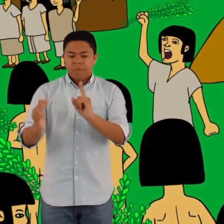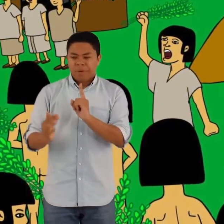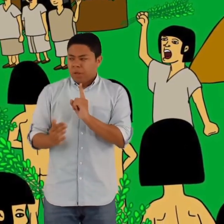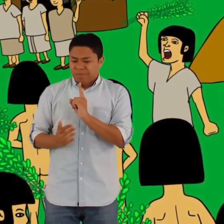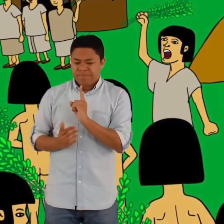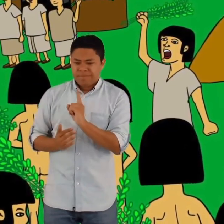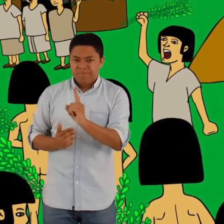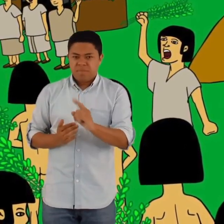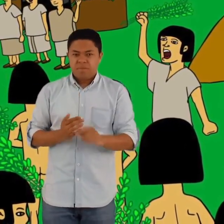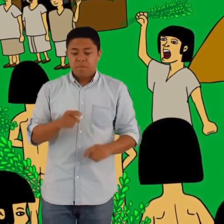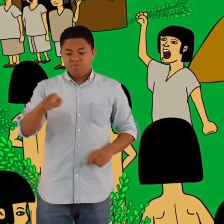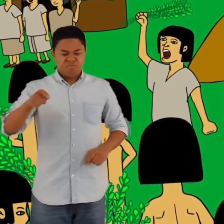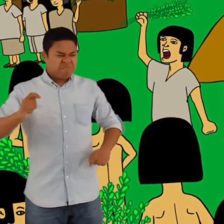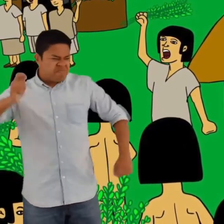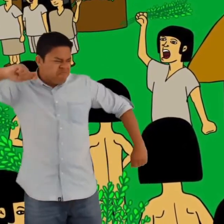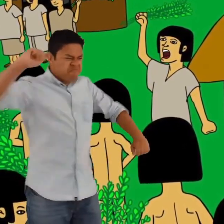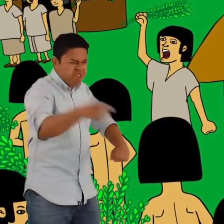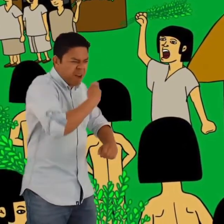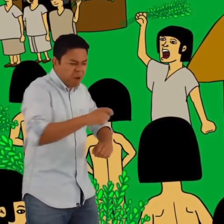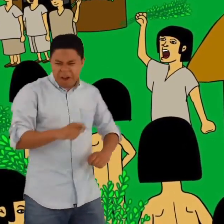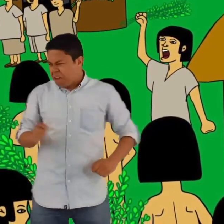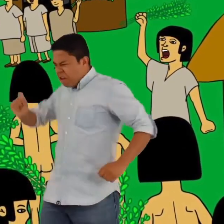eran azotados con ramas de ortiga.